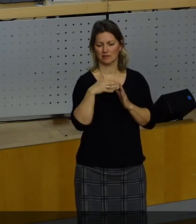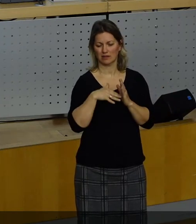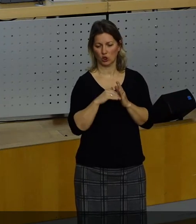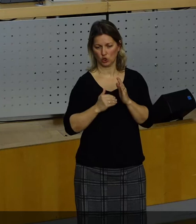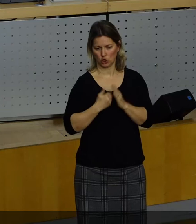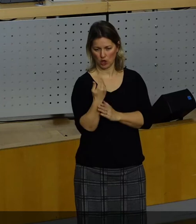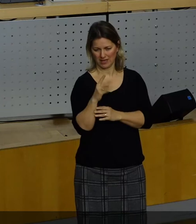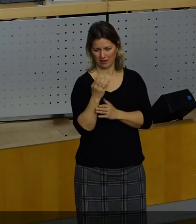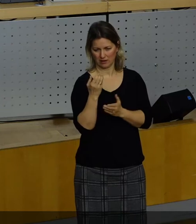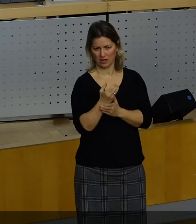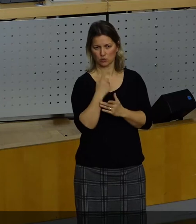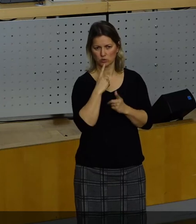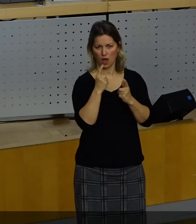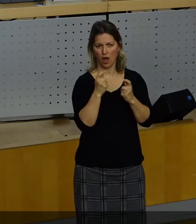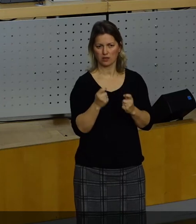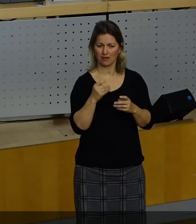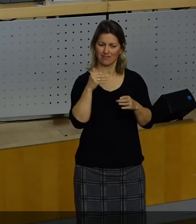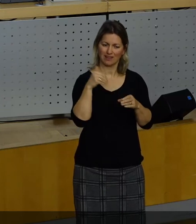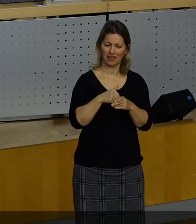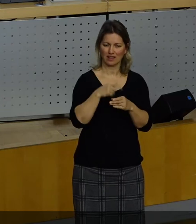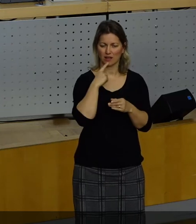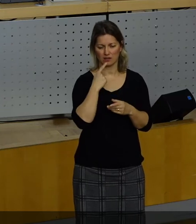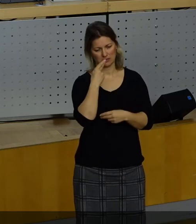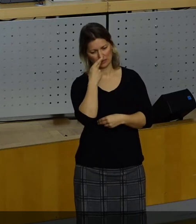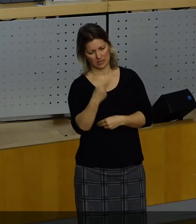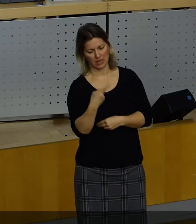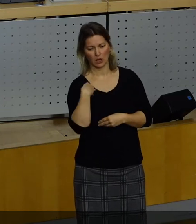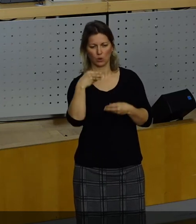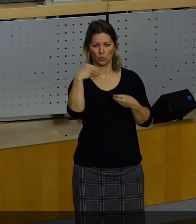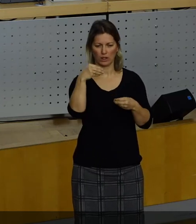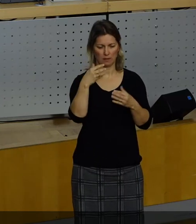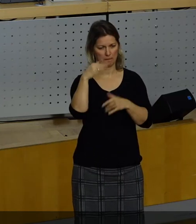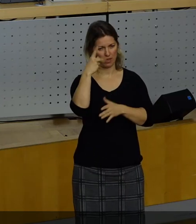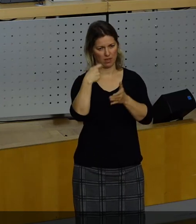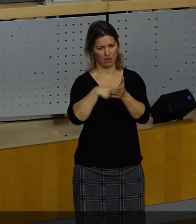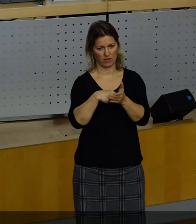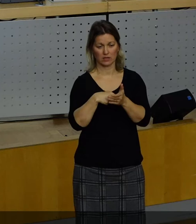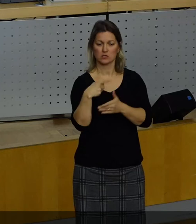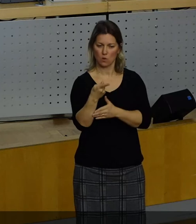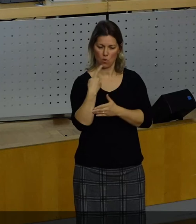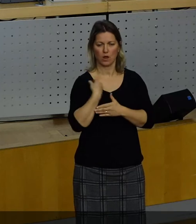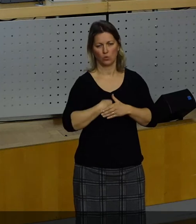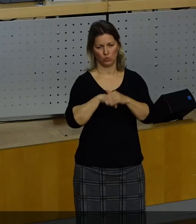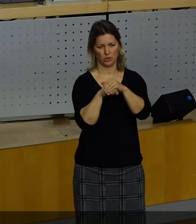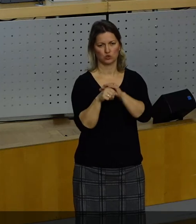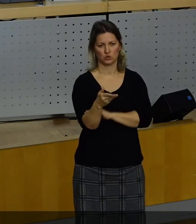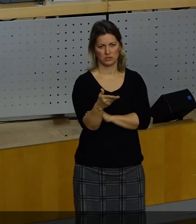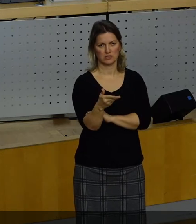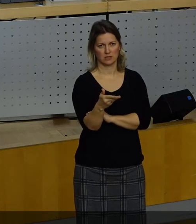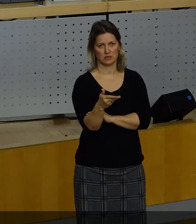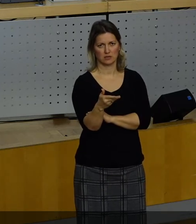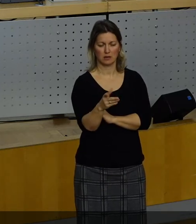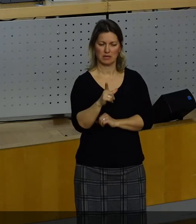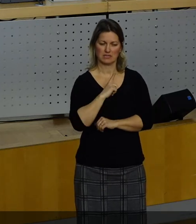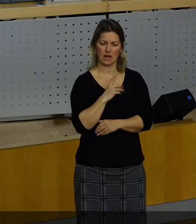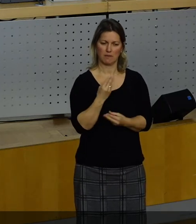Ersetzungsantrag ist von der Qualität aus meiner Sicht hochwertiger. Wir werden ihn unterstützen. Ich habe den Eindruck, dass